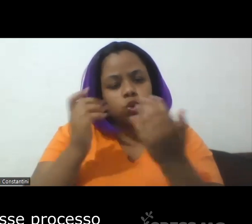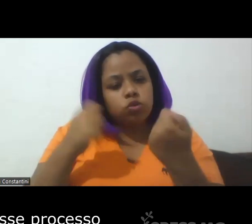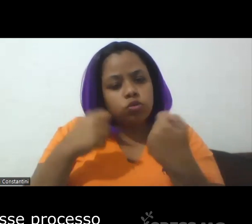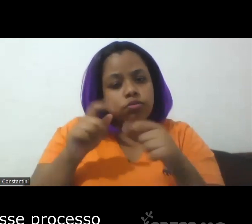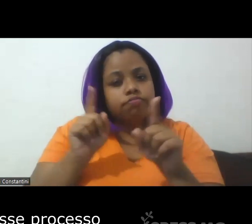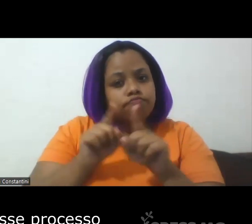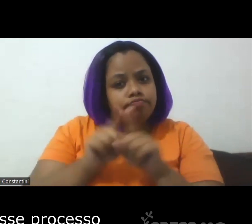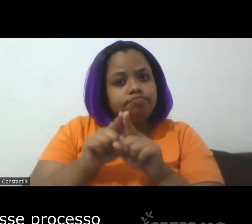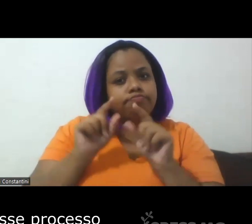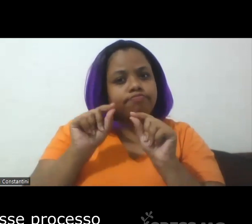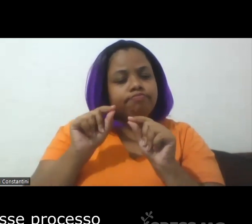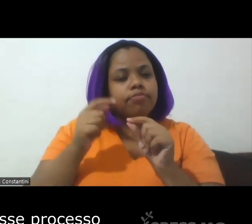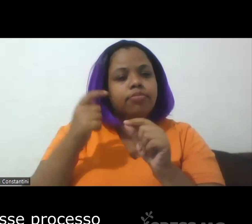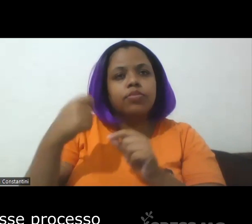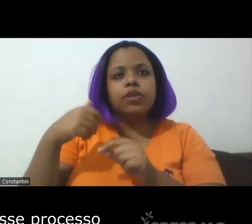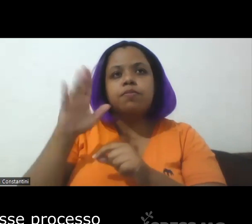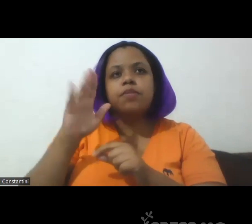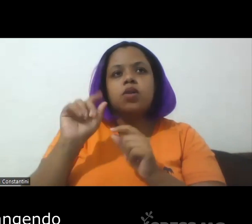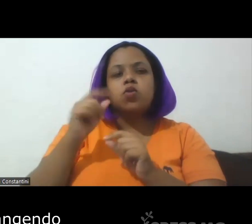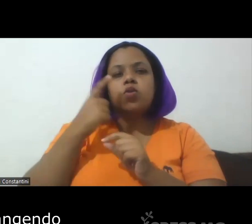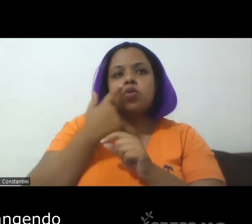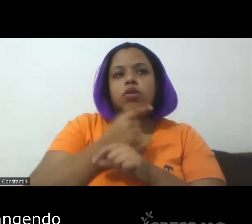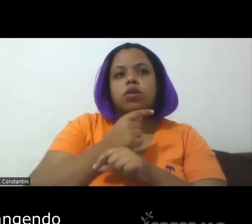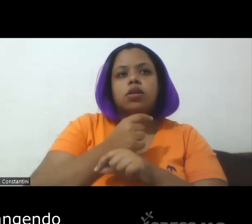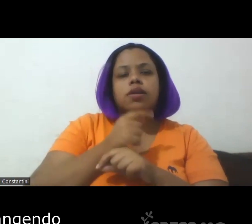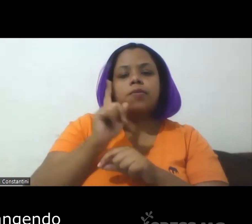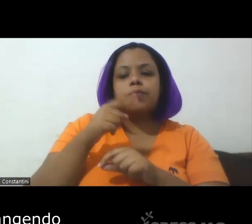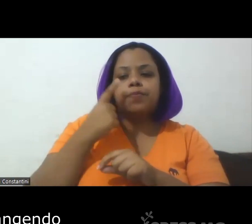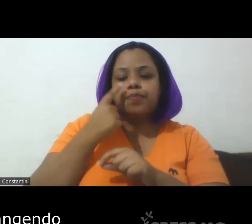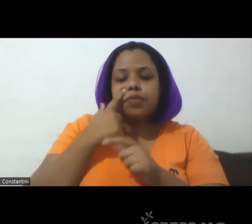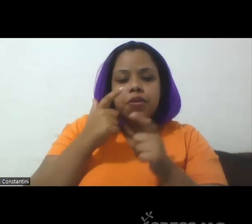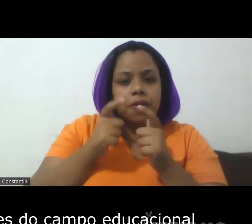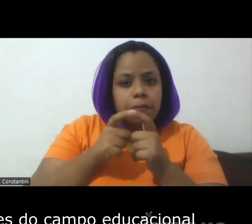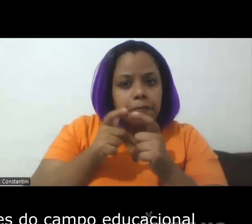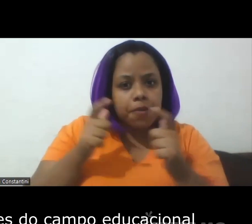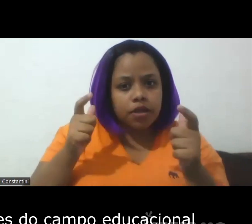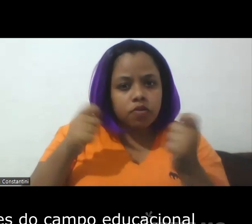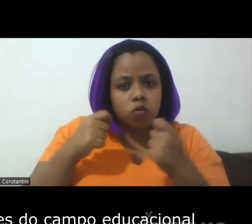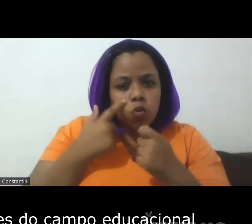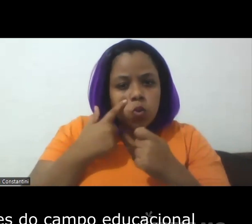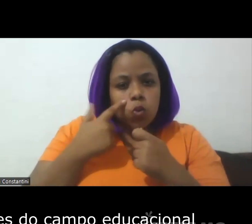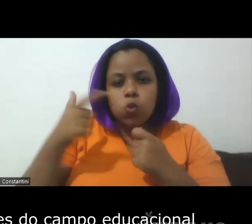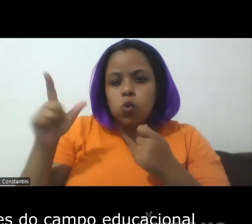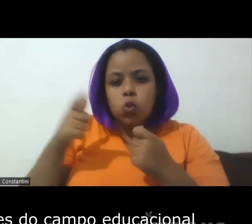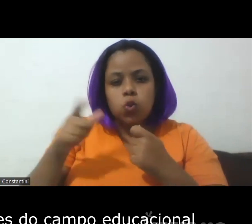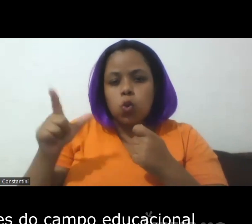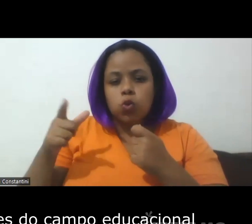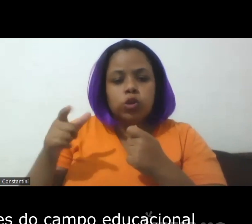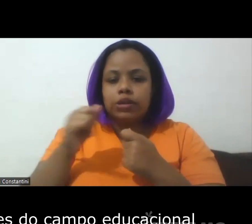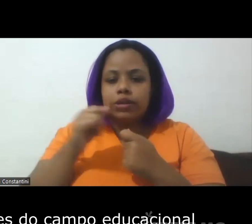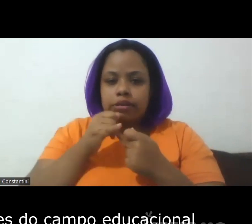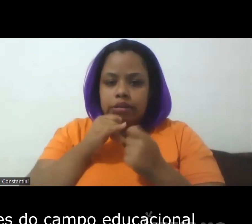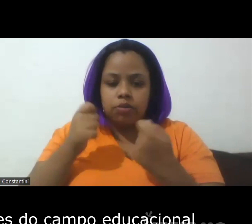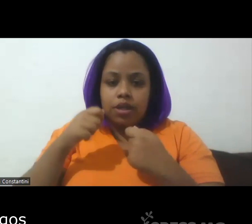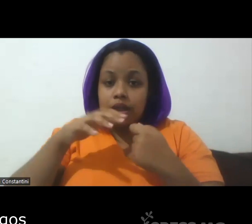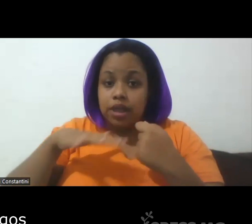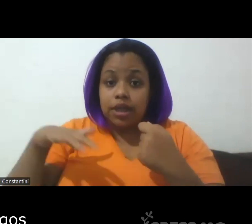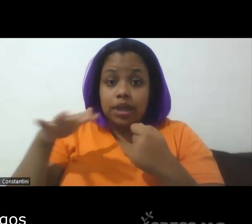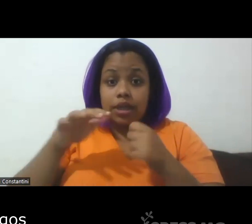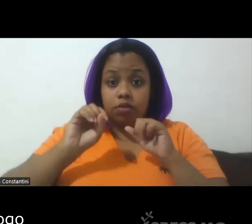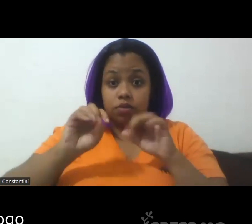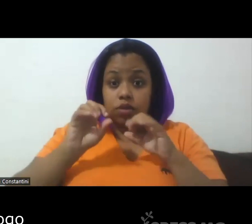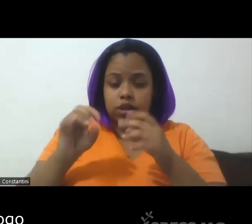quanto mais esse processo ele for abrangendo também outros interlocutores do campo educacional